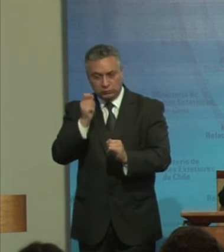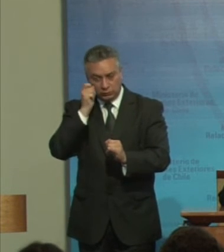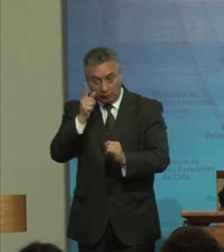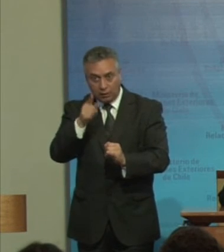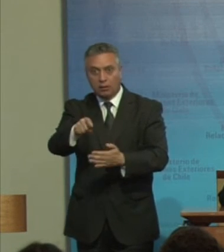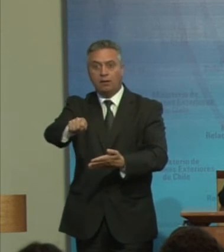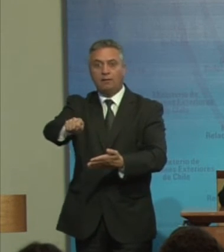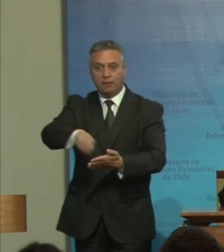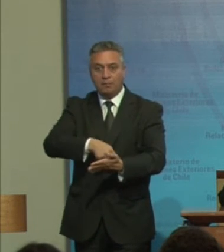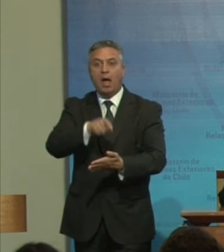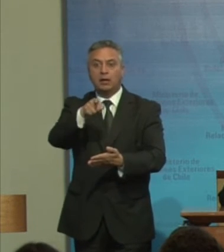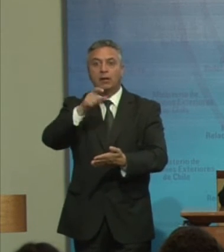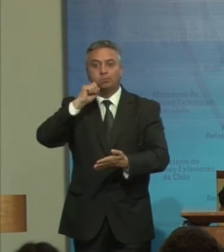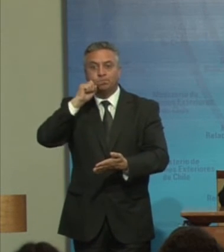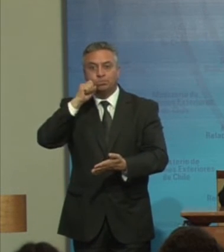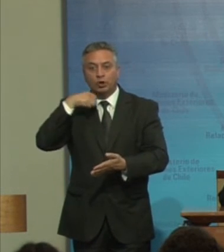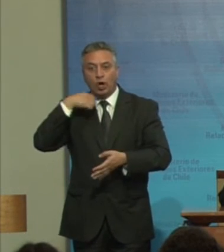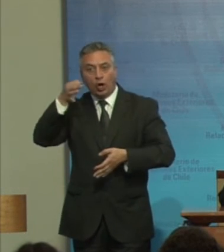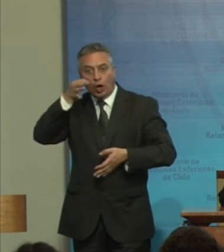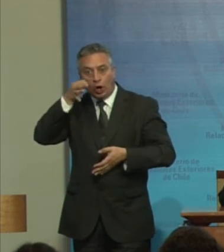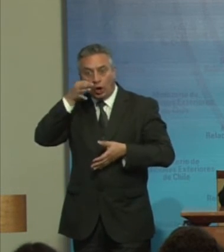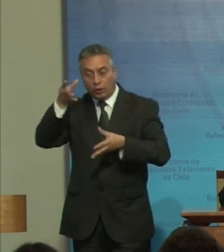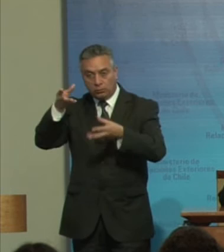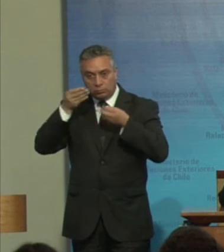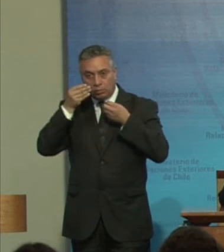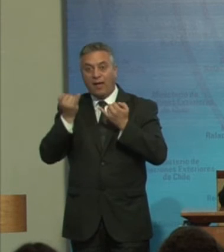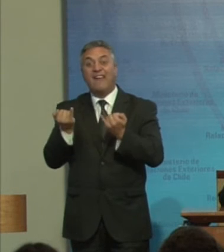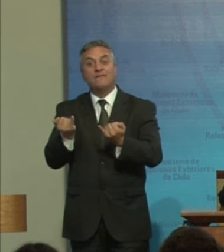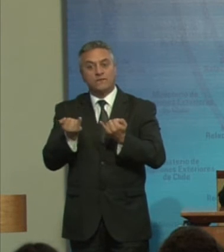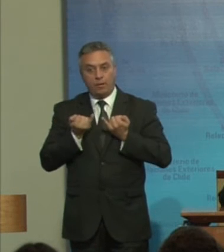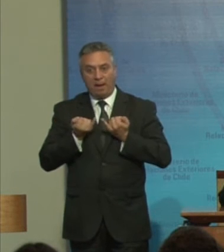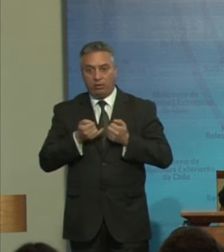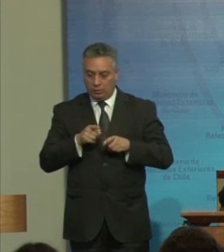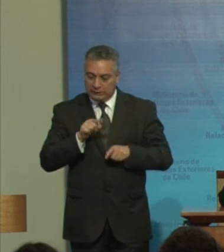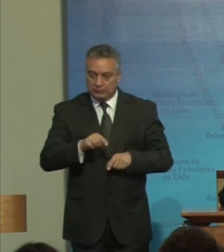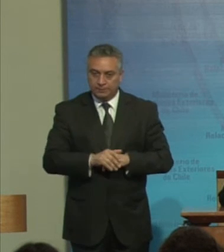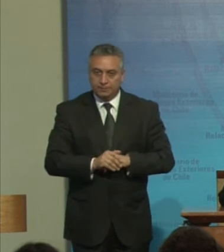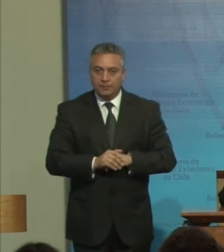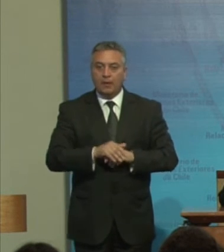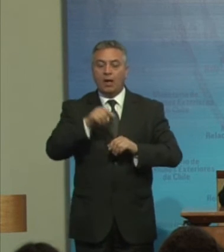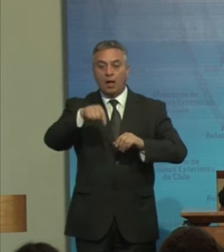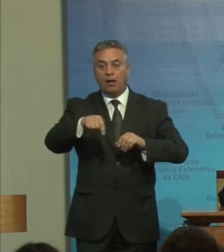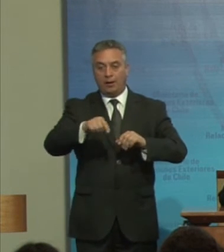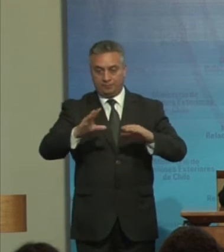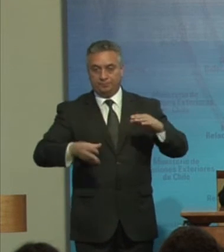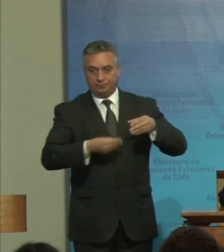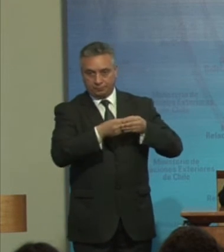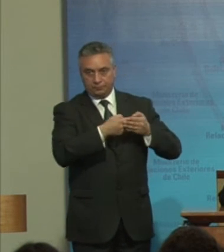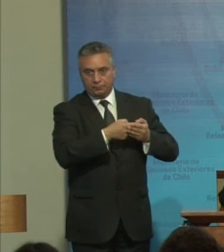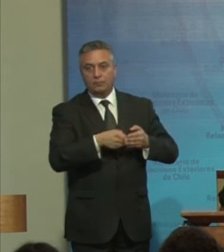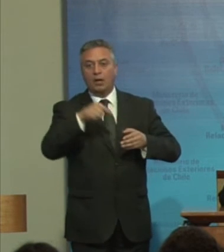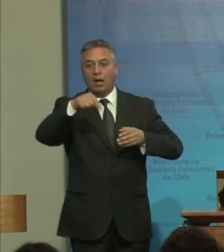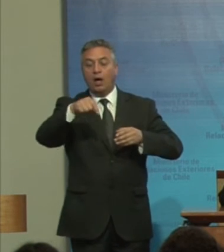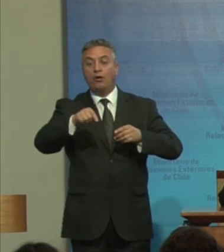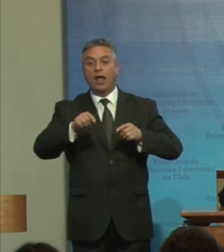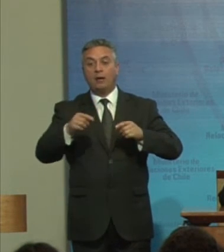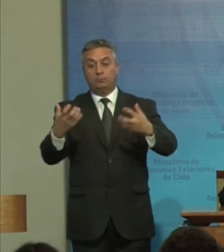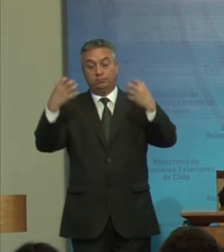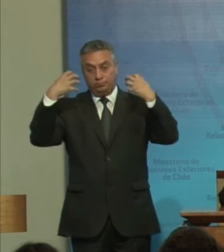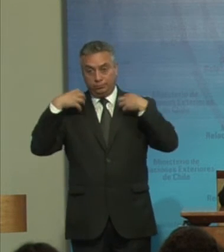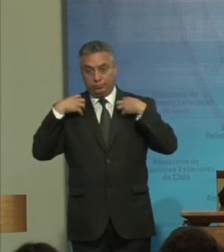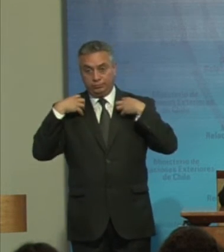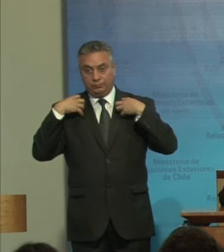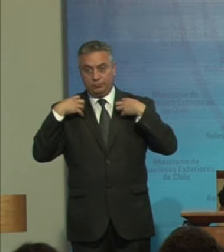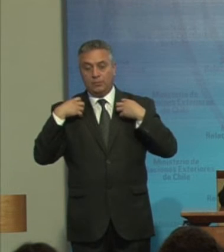En coordinación Con la fiscalización Del sistema Nacional de apoyos Que estaría a cargo De la superintendencia